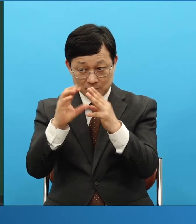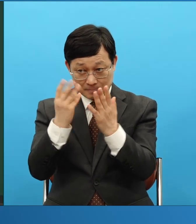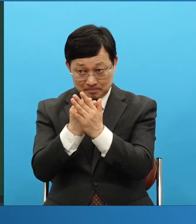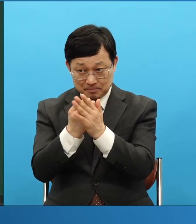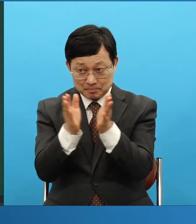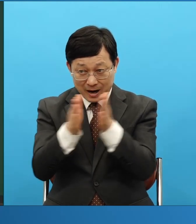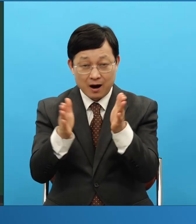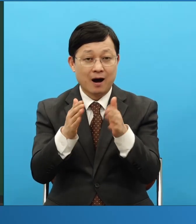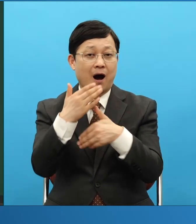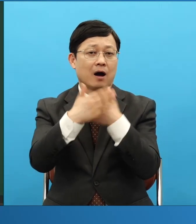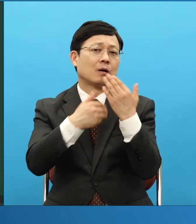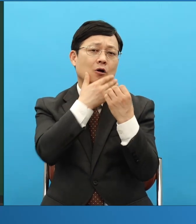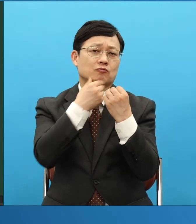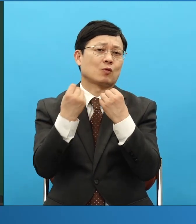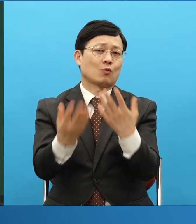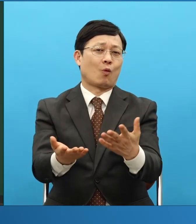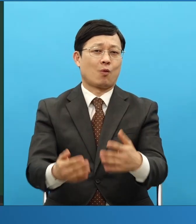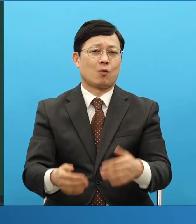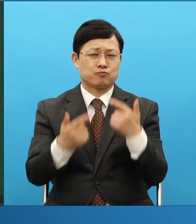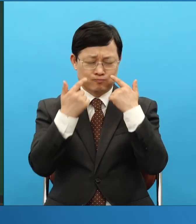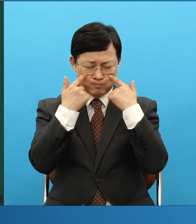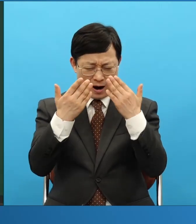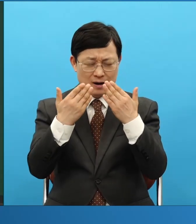예 반드시 옵니다 그래서